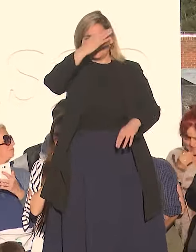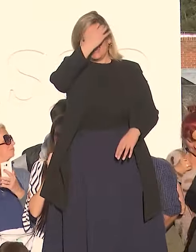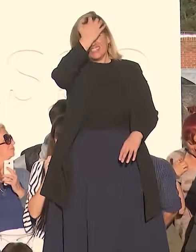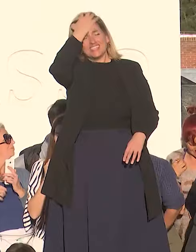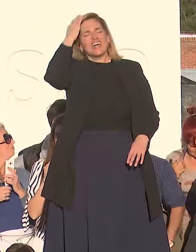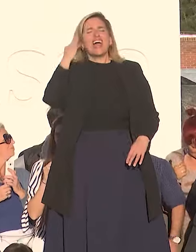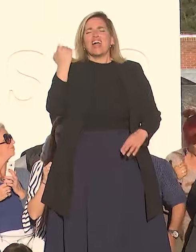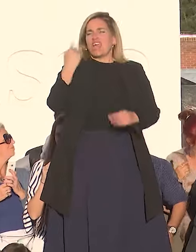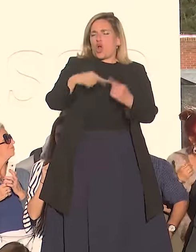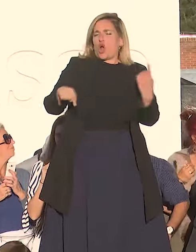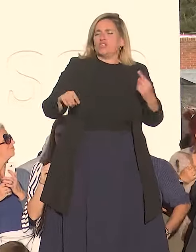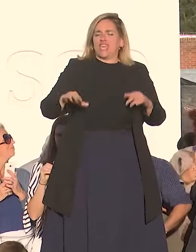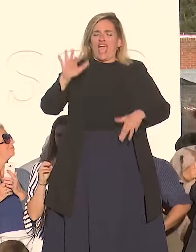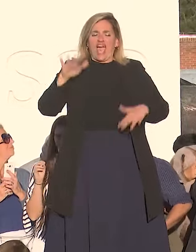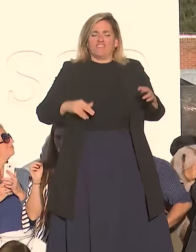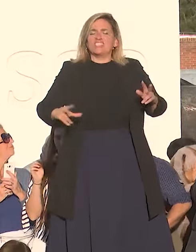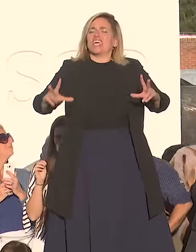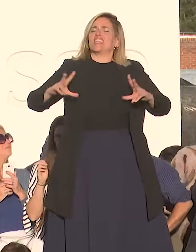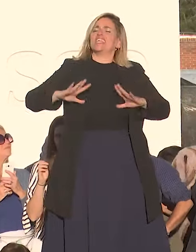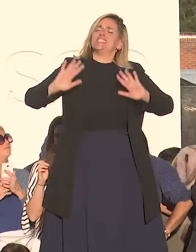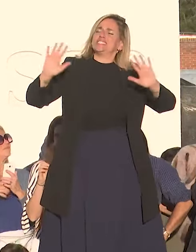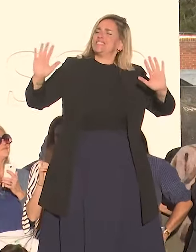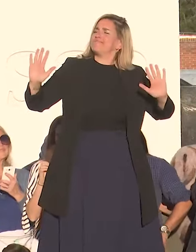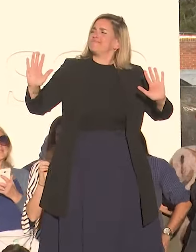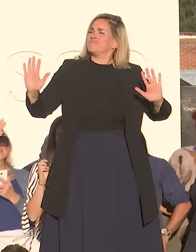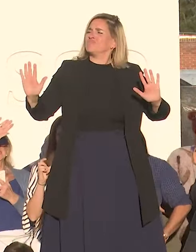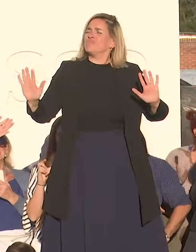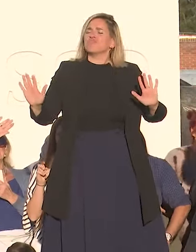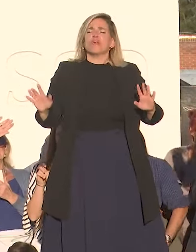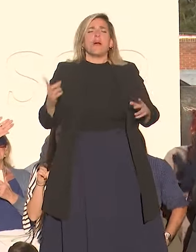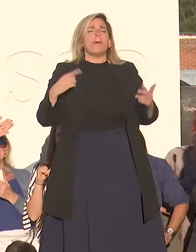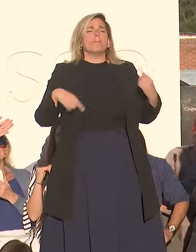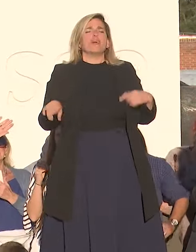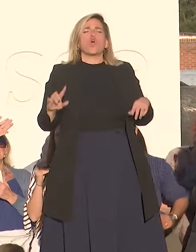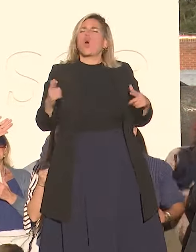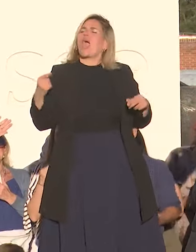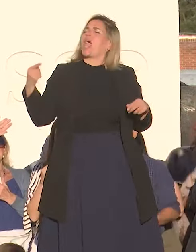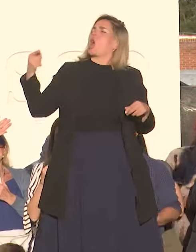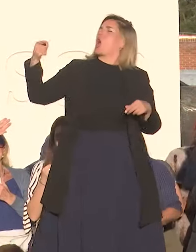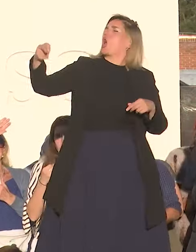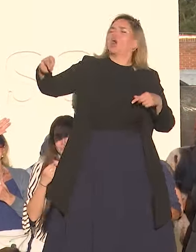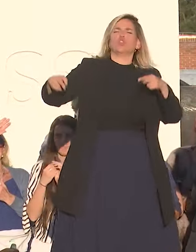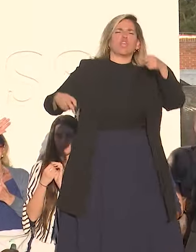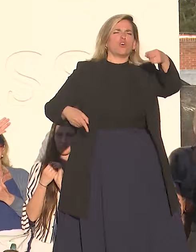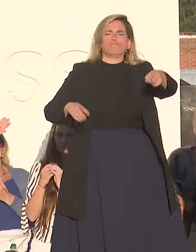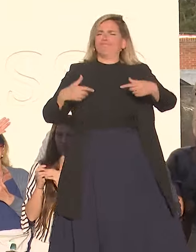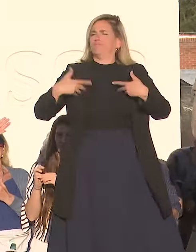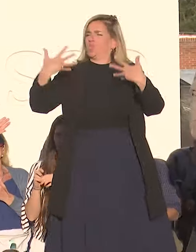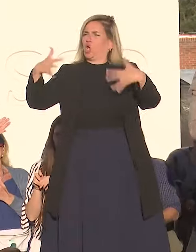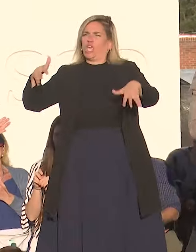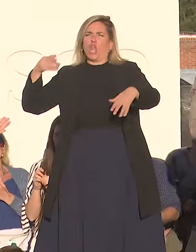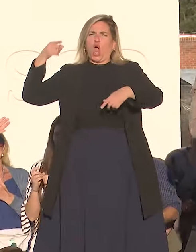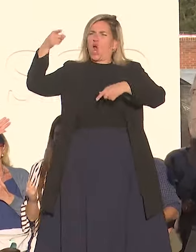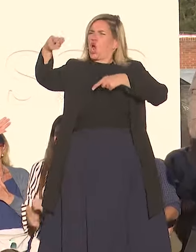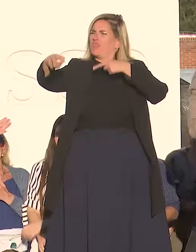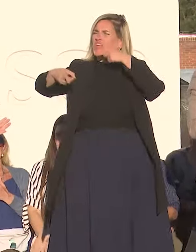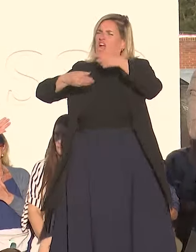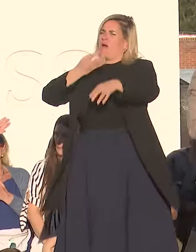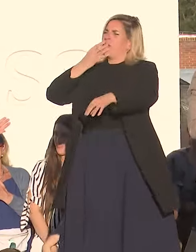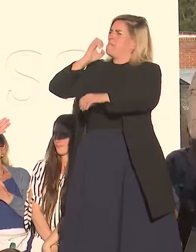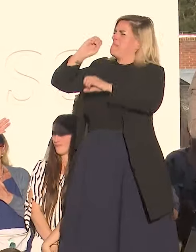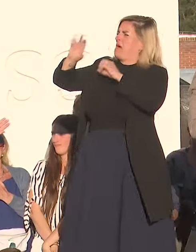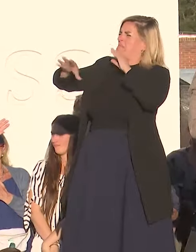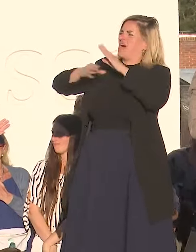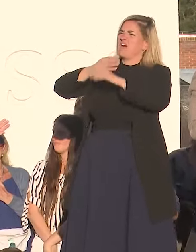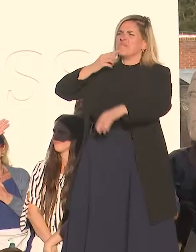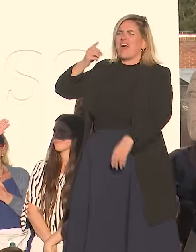hay cosas que uno a veces dice y como no son contra nadie yo por lo general trato de no hablar en contra nadie trato de no gritar ni